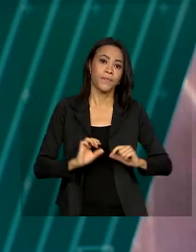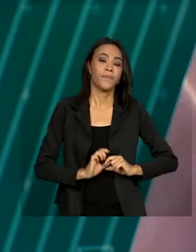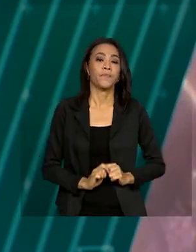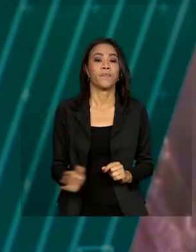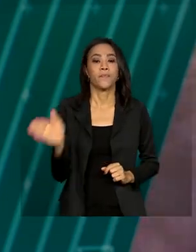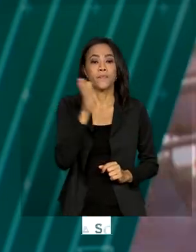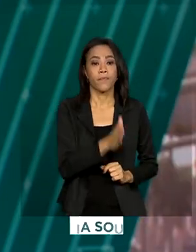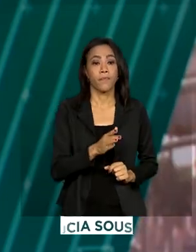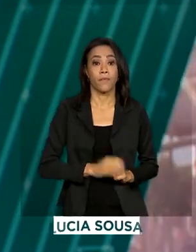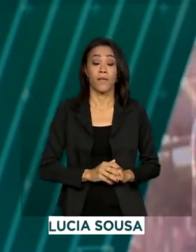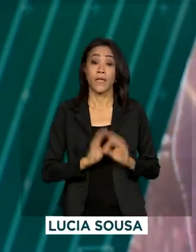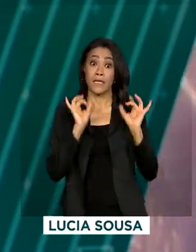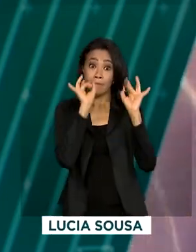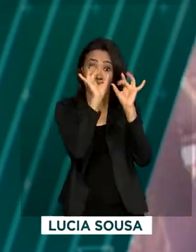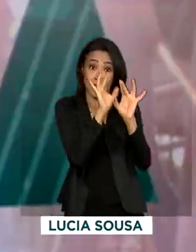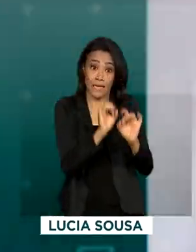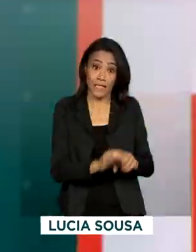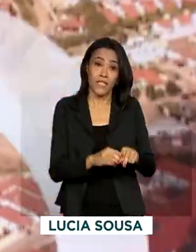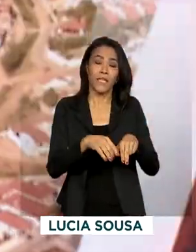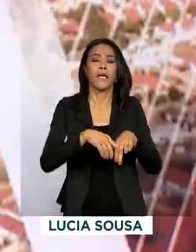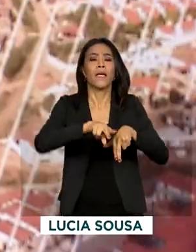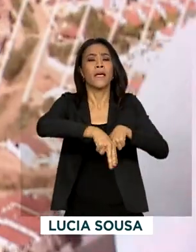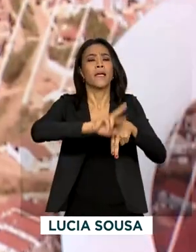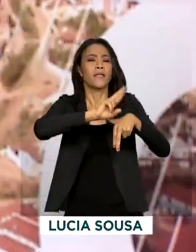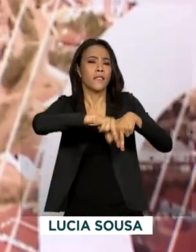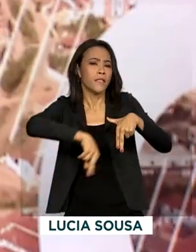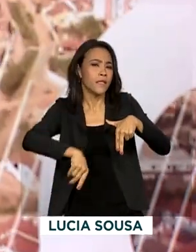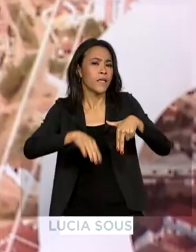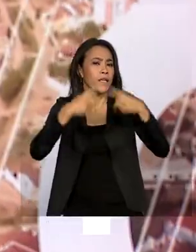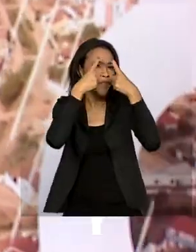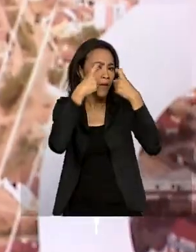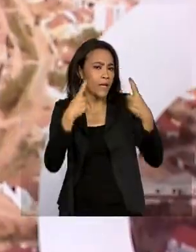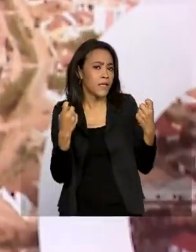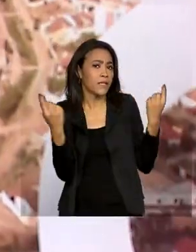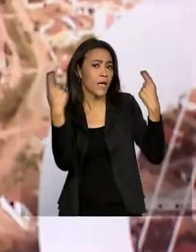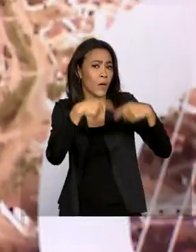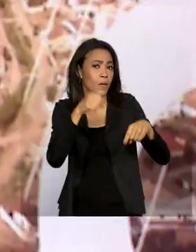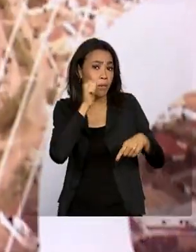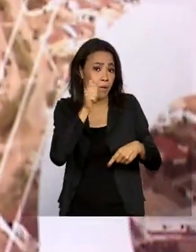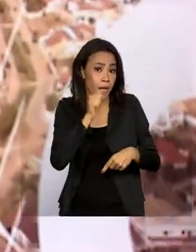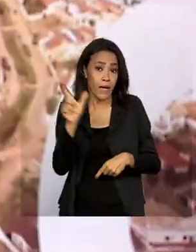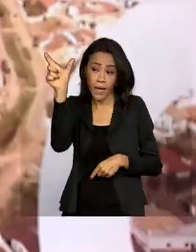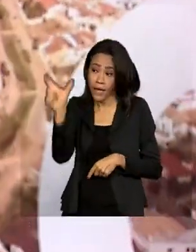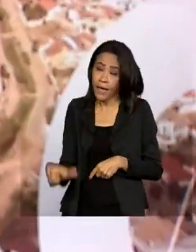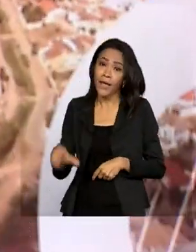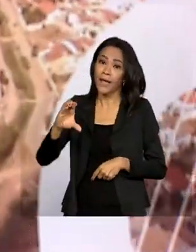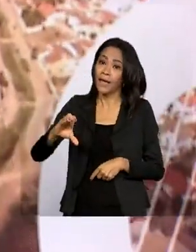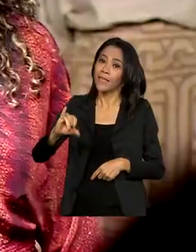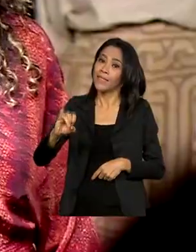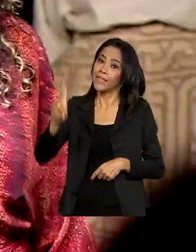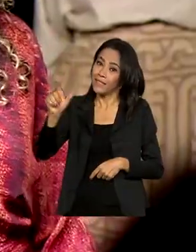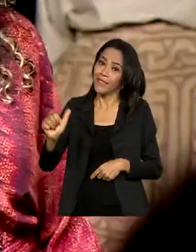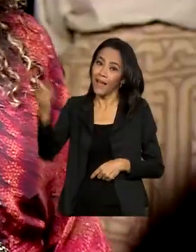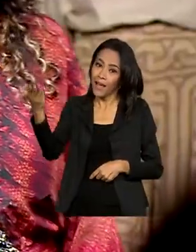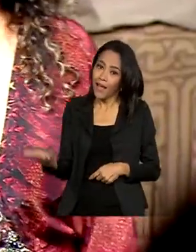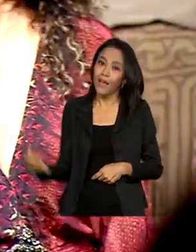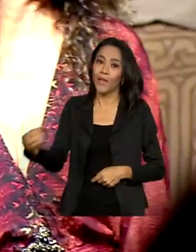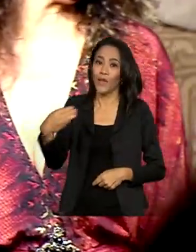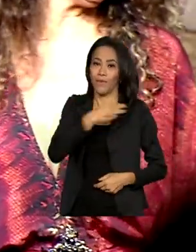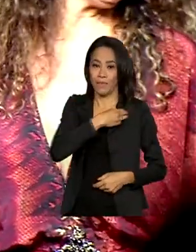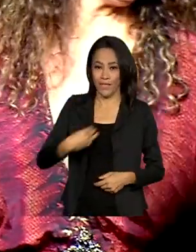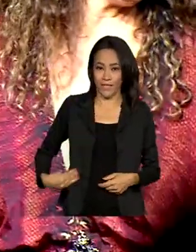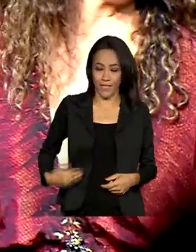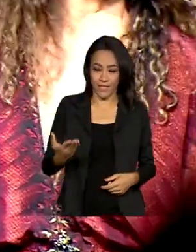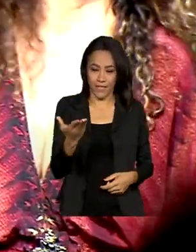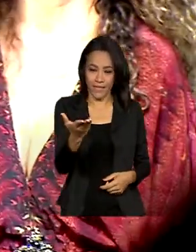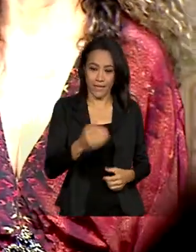Especialista em gênero e violência contra a mulher, Cida Gonçalves é a nova ministra das mulheres. O hino não